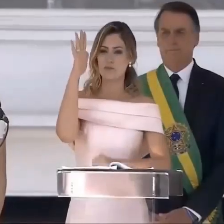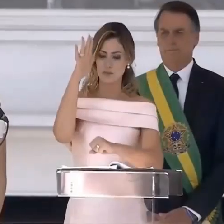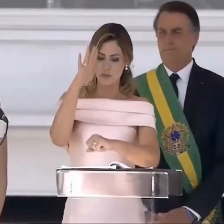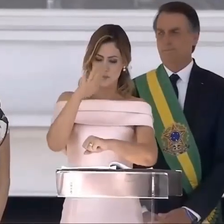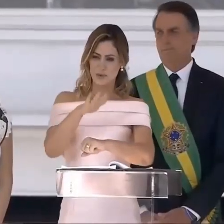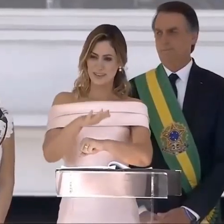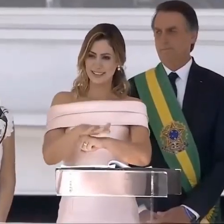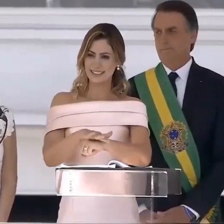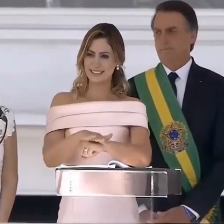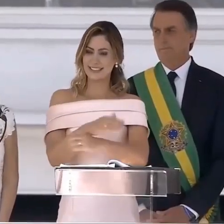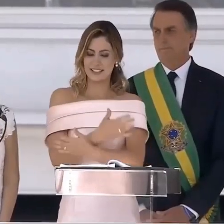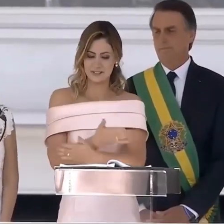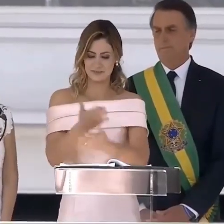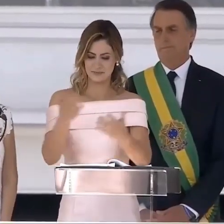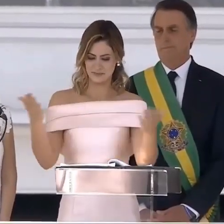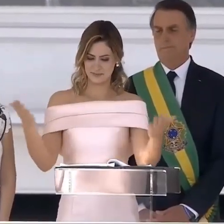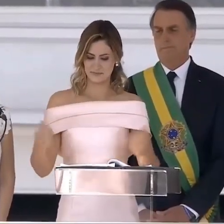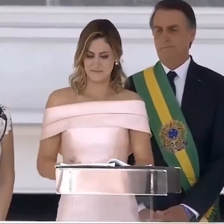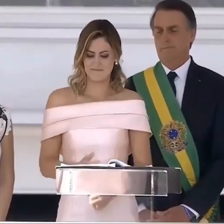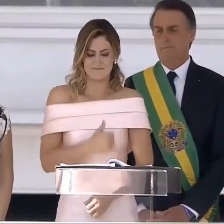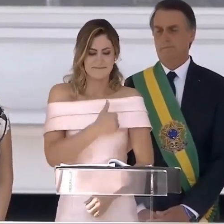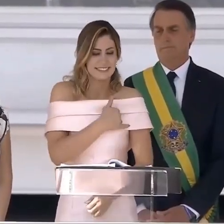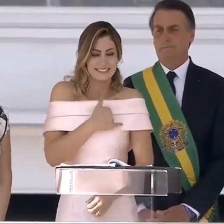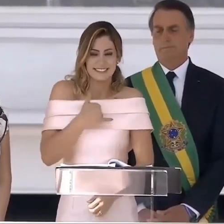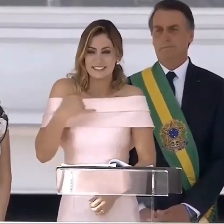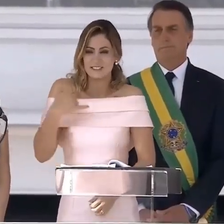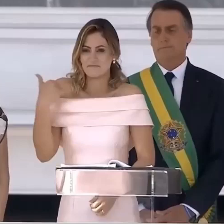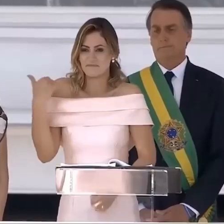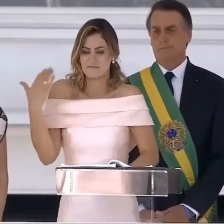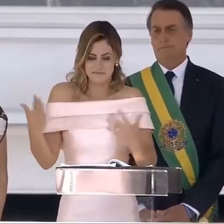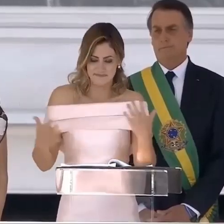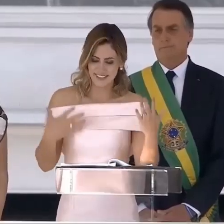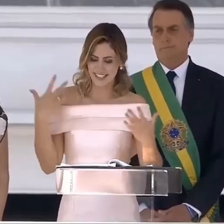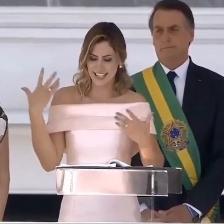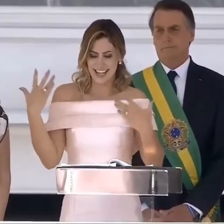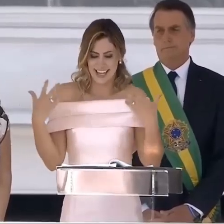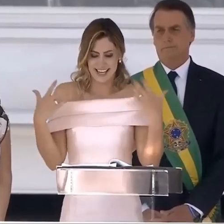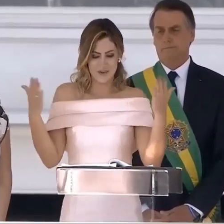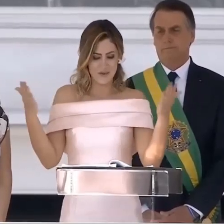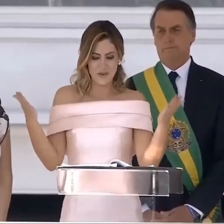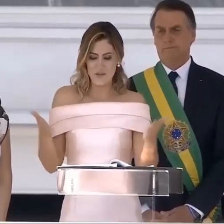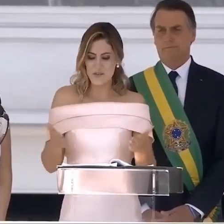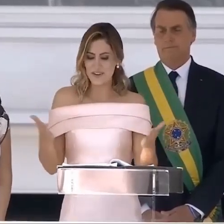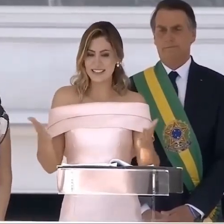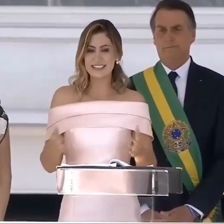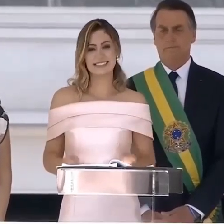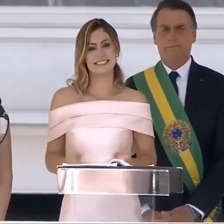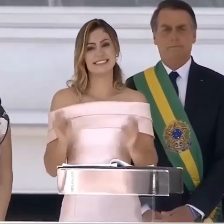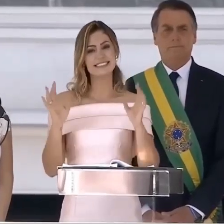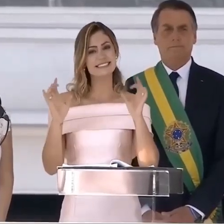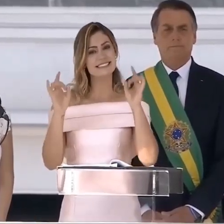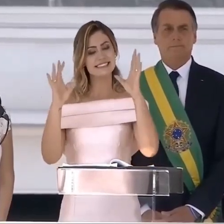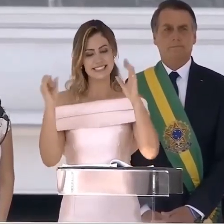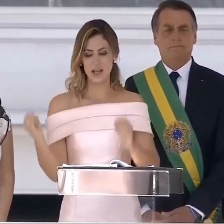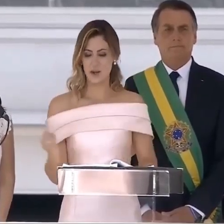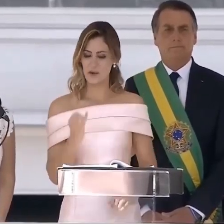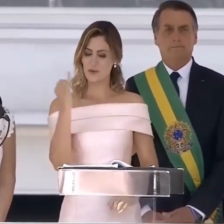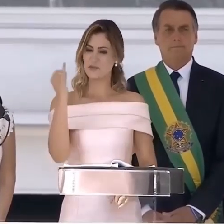Boa tarde a todos. É uma grande honra e uma grande alegria estar aqui neste momento